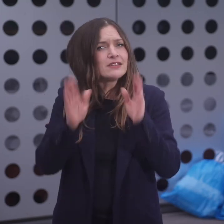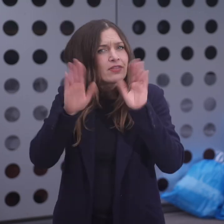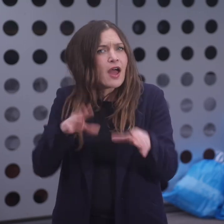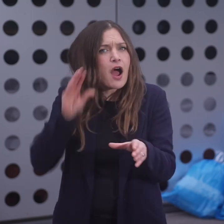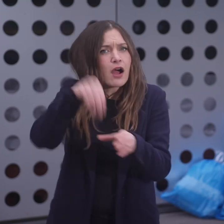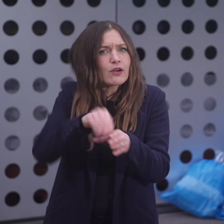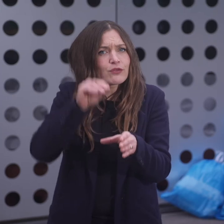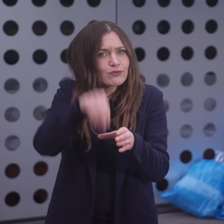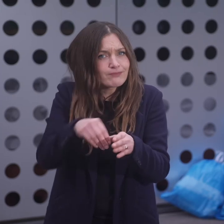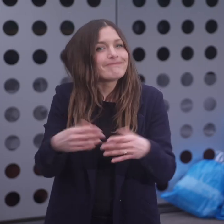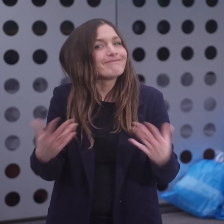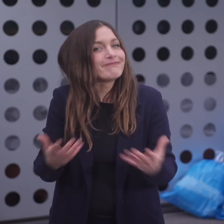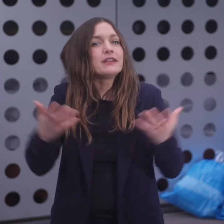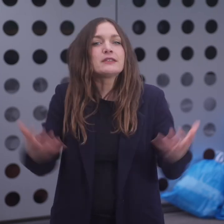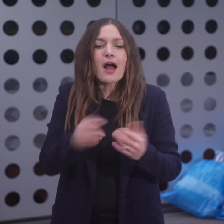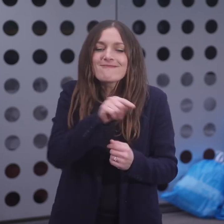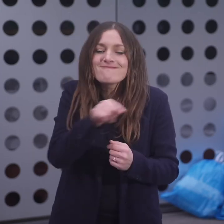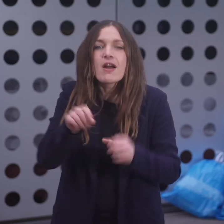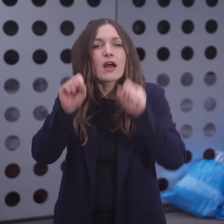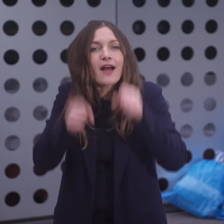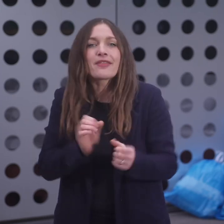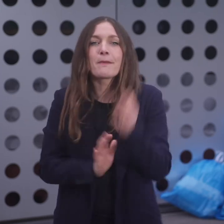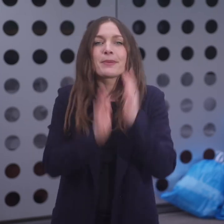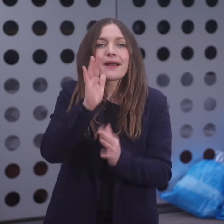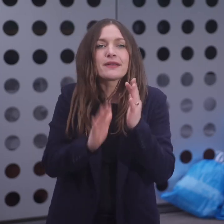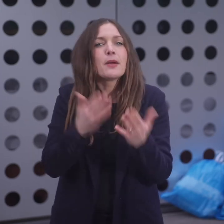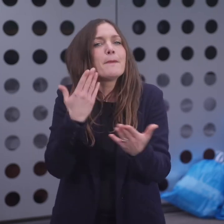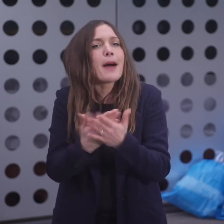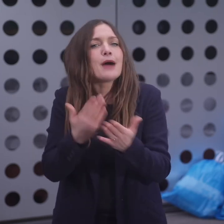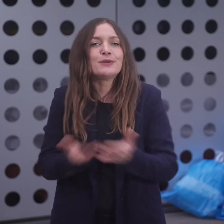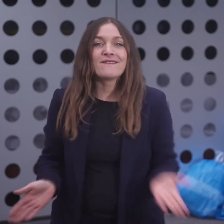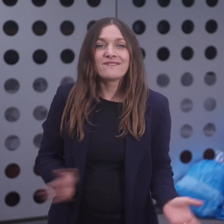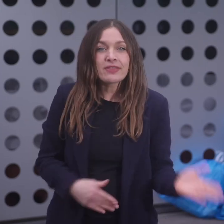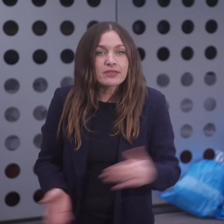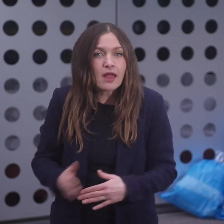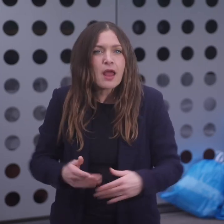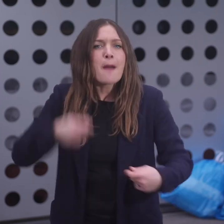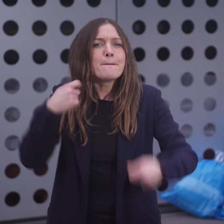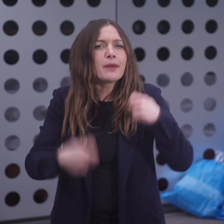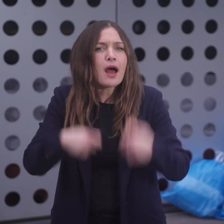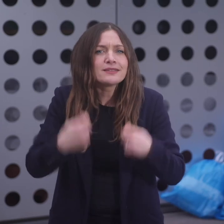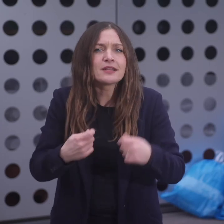Was darf im Hauskericht entsorgt werden? Brennbare Abfälle wie Windeln,